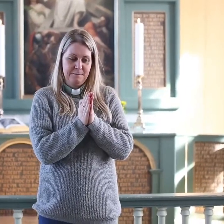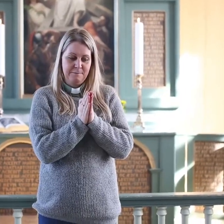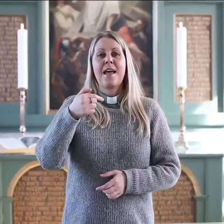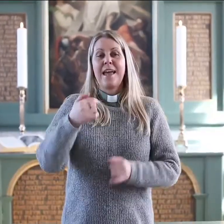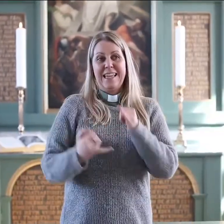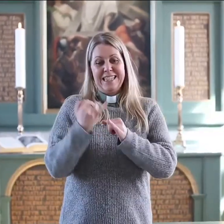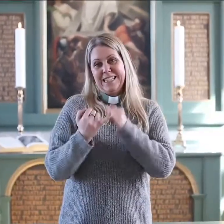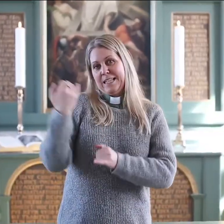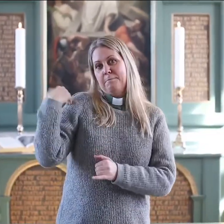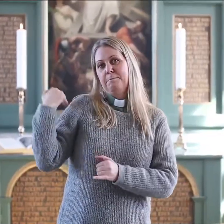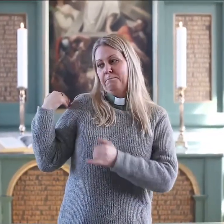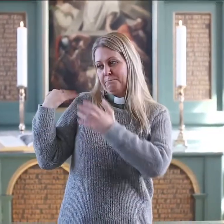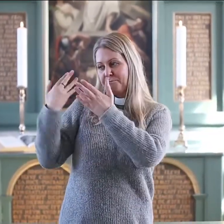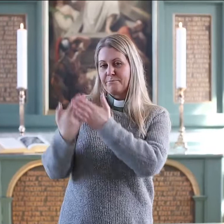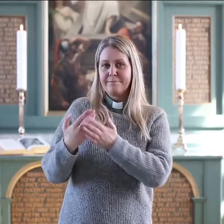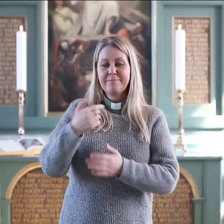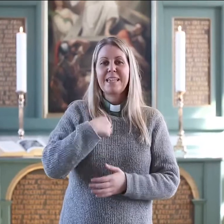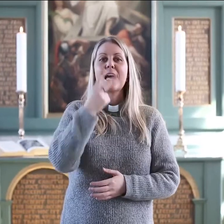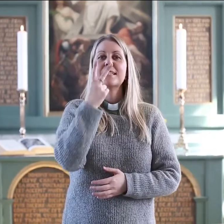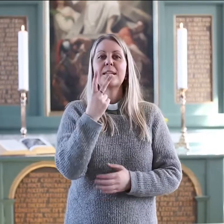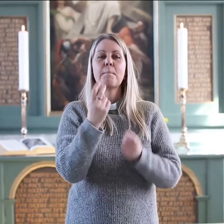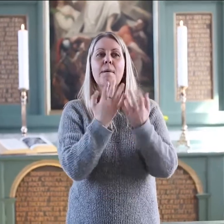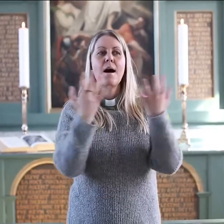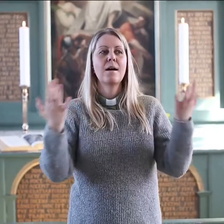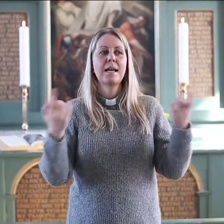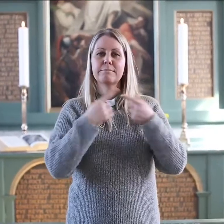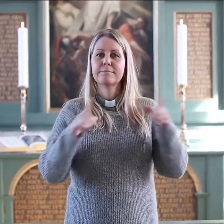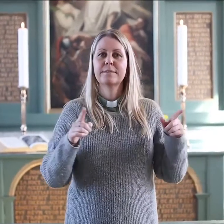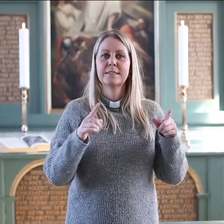Og på internett så har jeg sett mange fine videoer